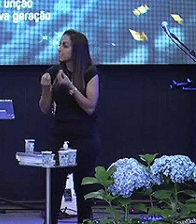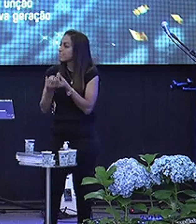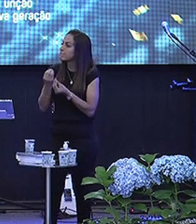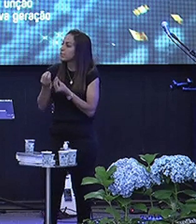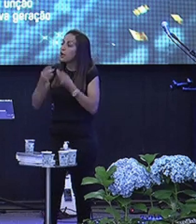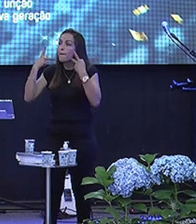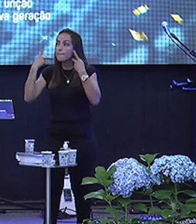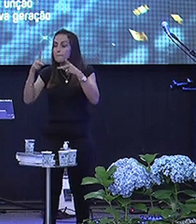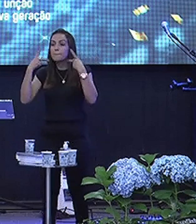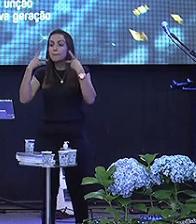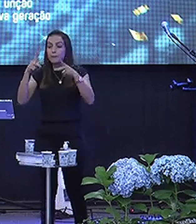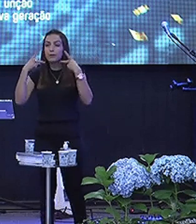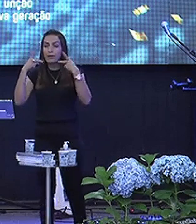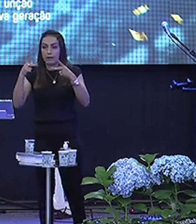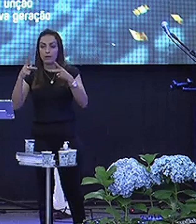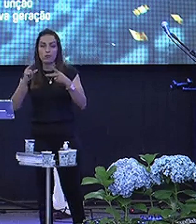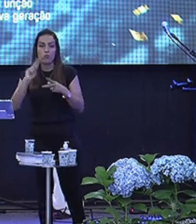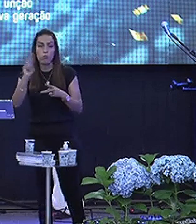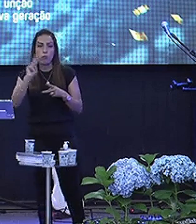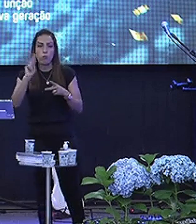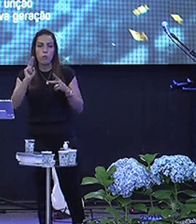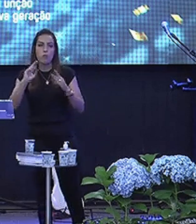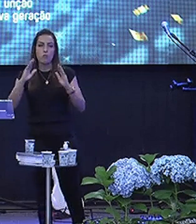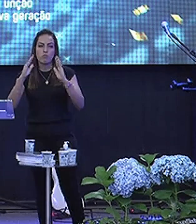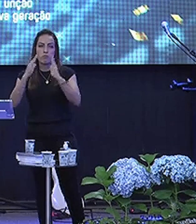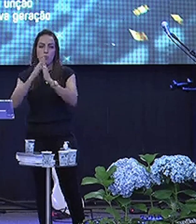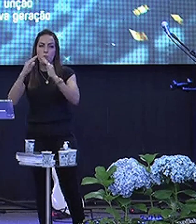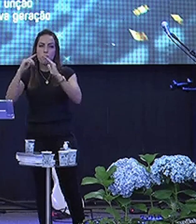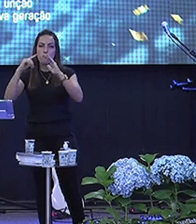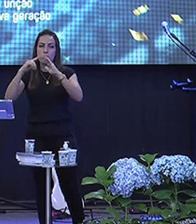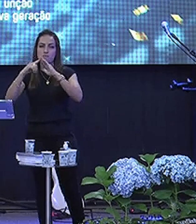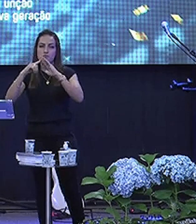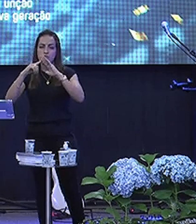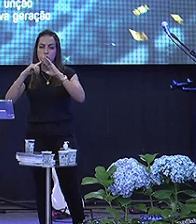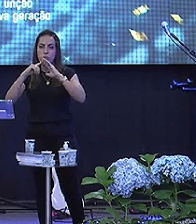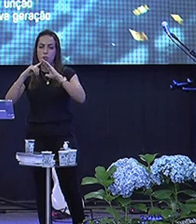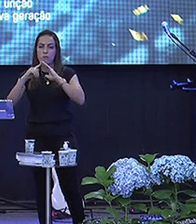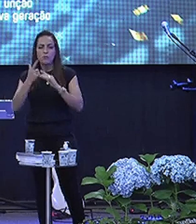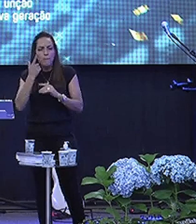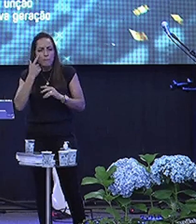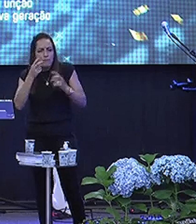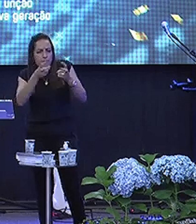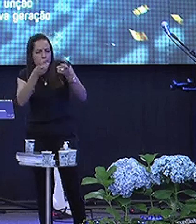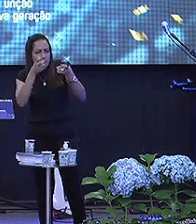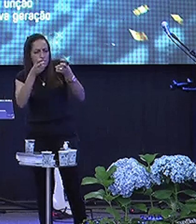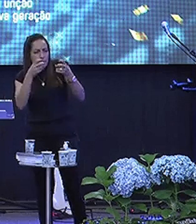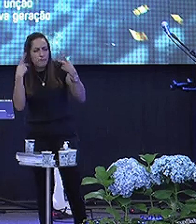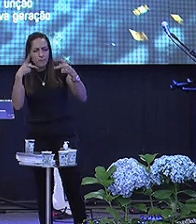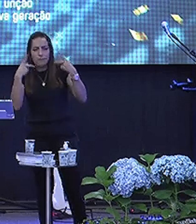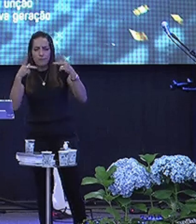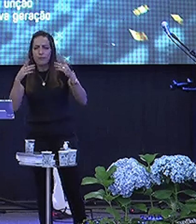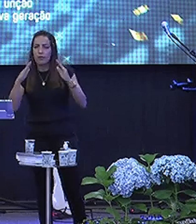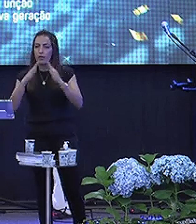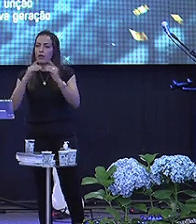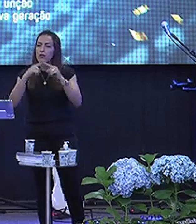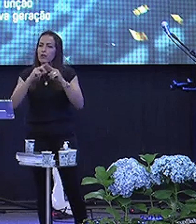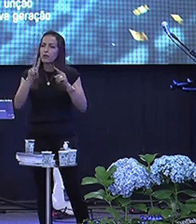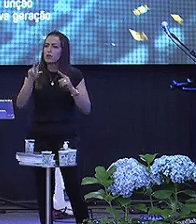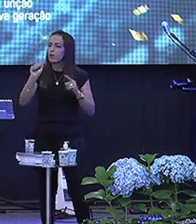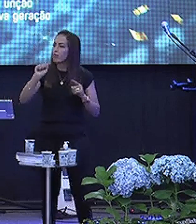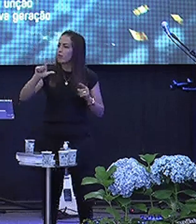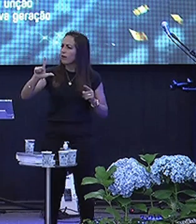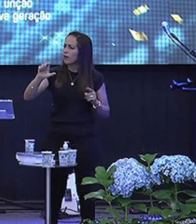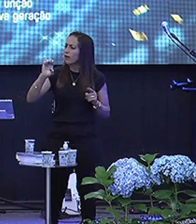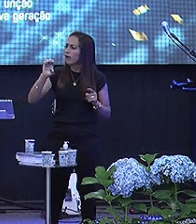Pregar em cima No nome da igreja E quando eu vi Que eu fui chamado Para pregar Numa igreja vale Eu fui entender Sobre o